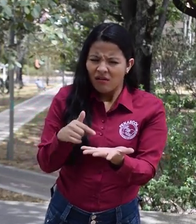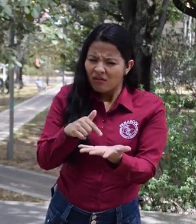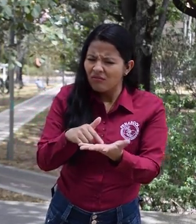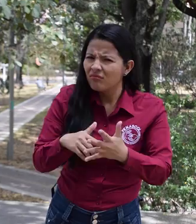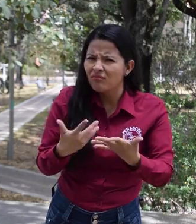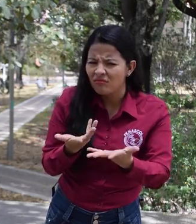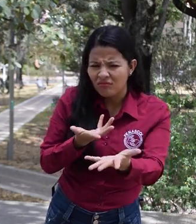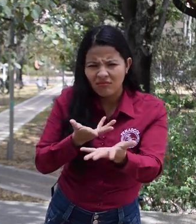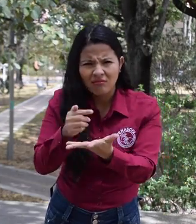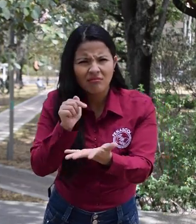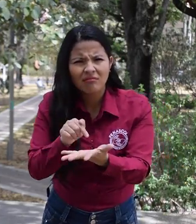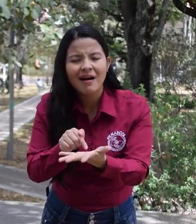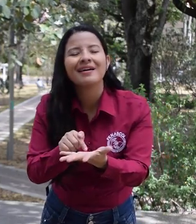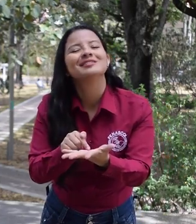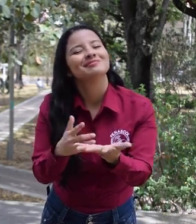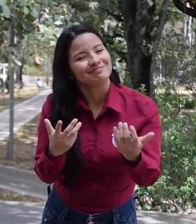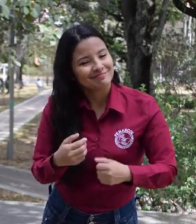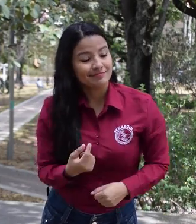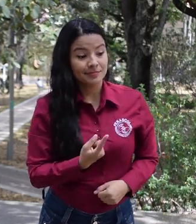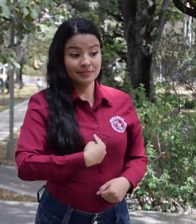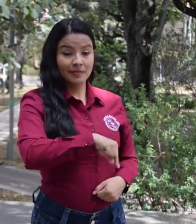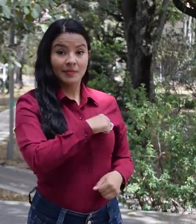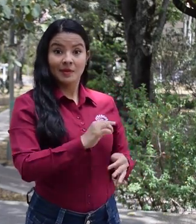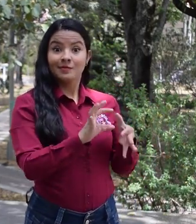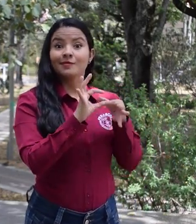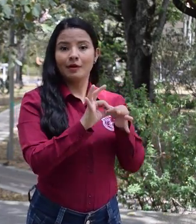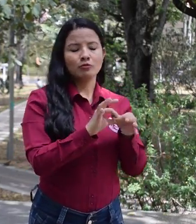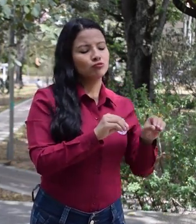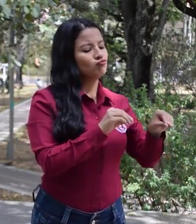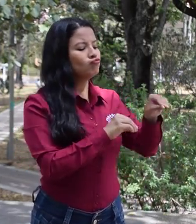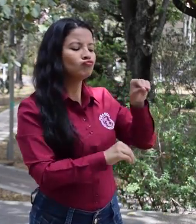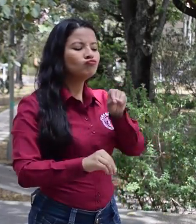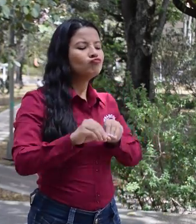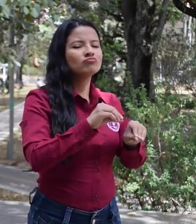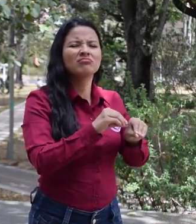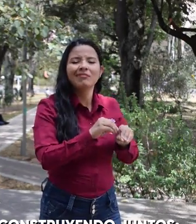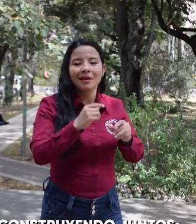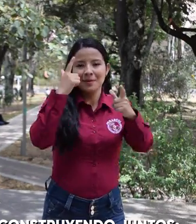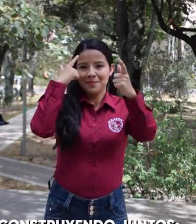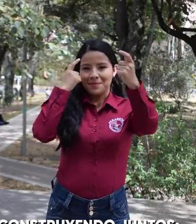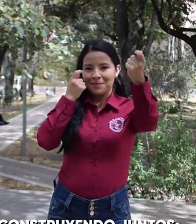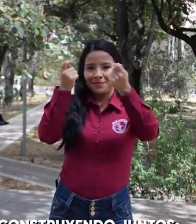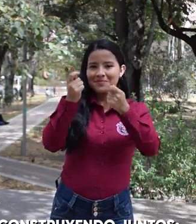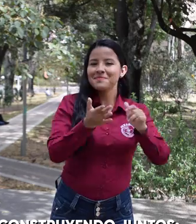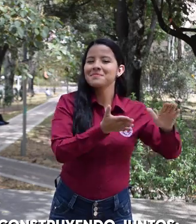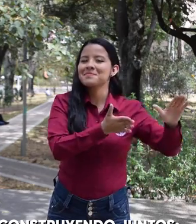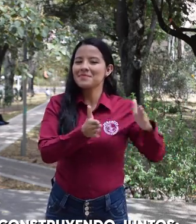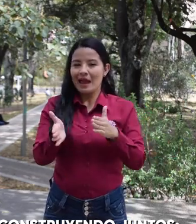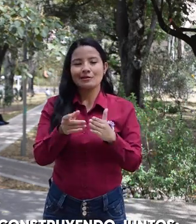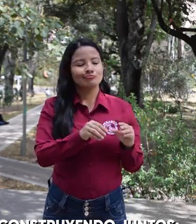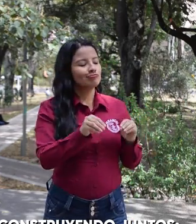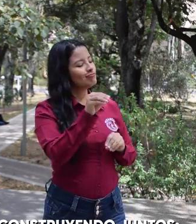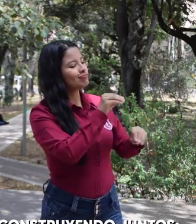Dentro de las actividades que realizaremos, habrá un taller llamado Construyendo Juntos,